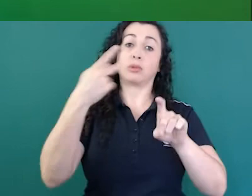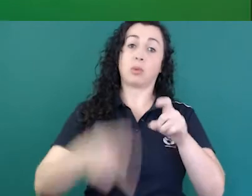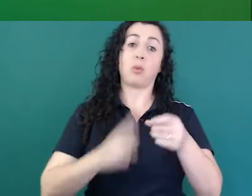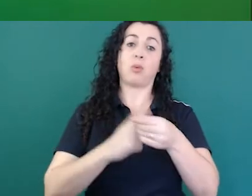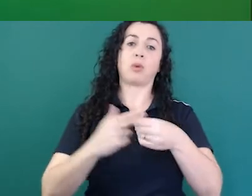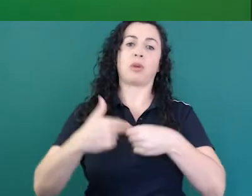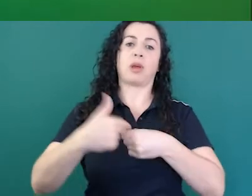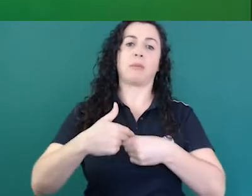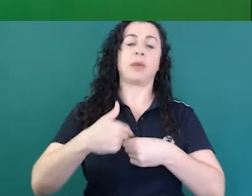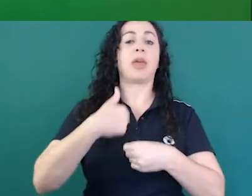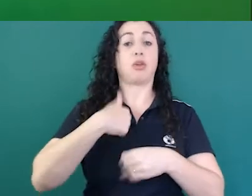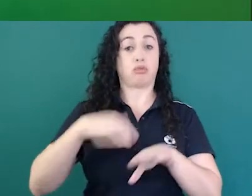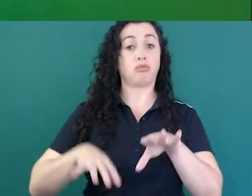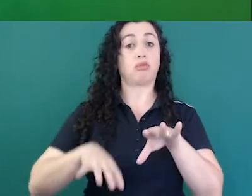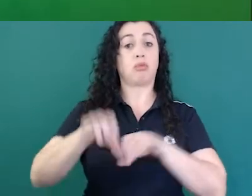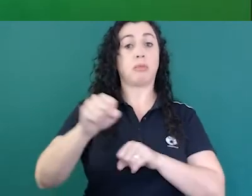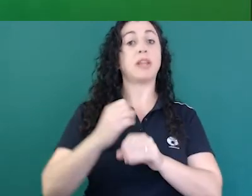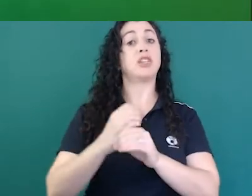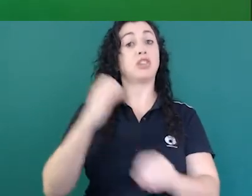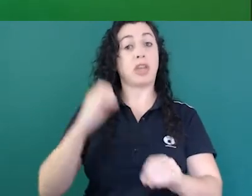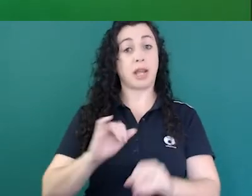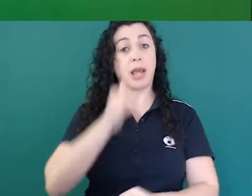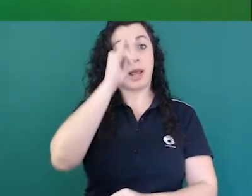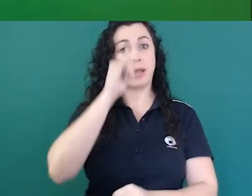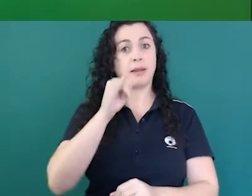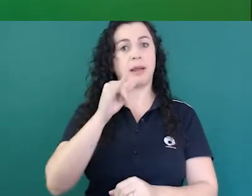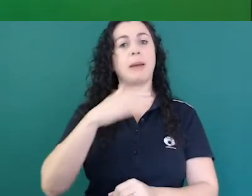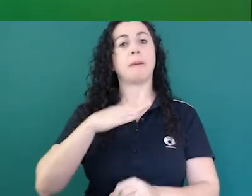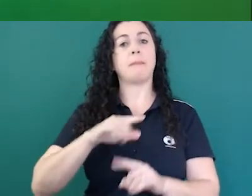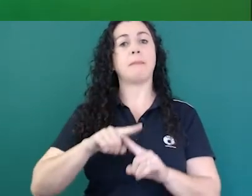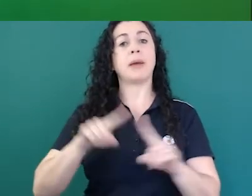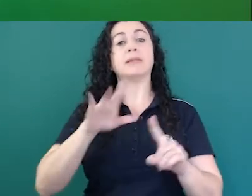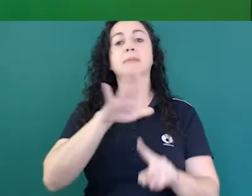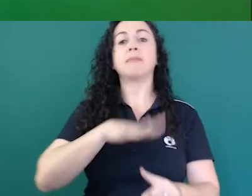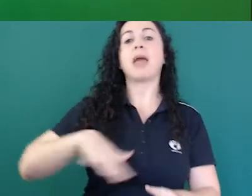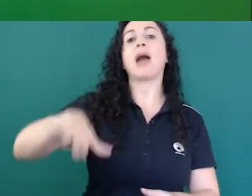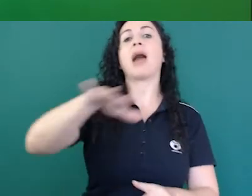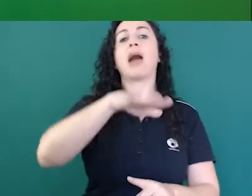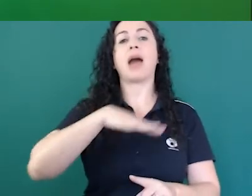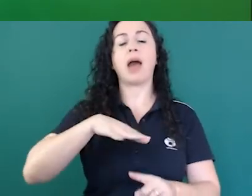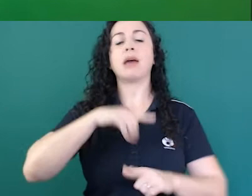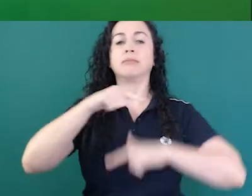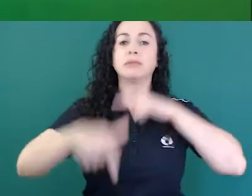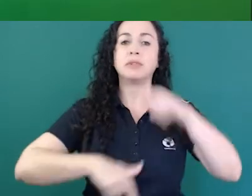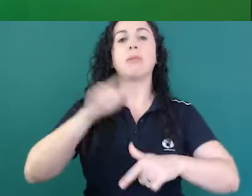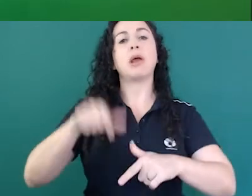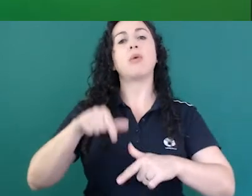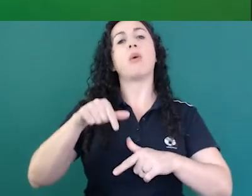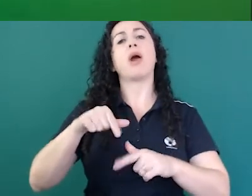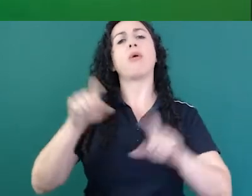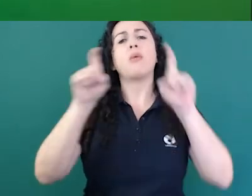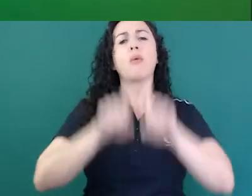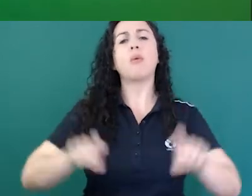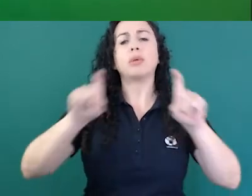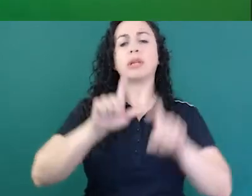formação, né, sou engenheiro eletricista, mas a minha área de formação é computação gráfica, visão computacional,